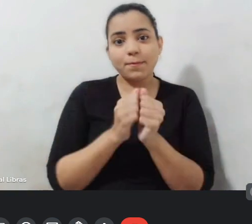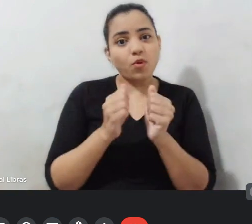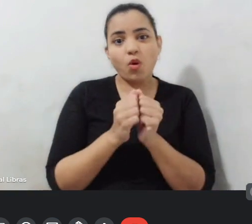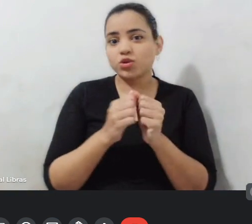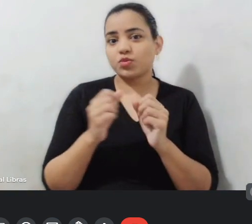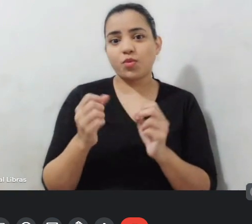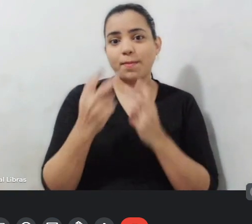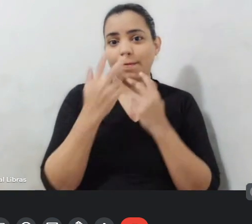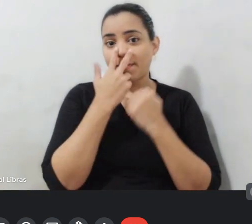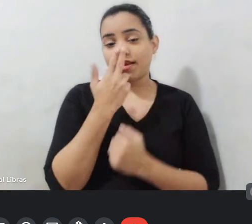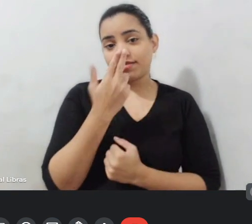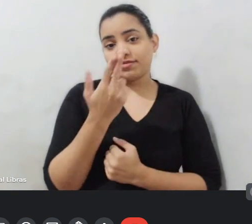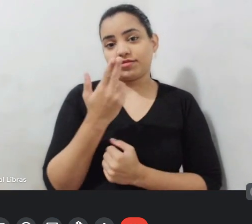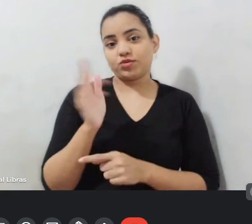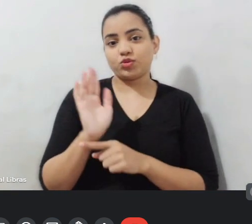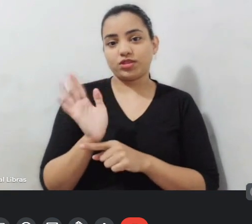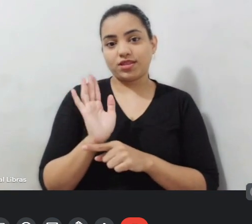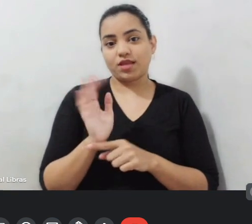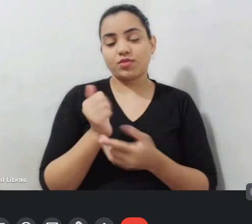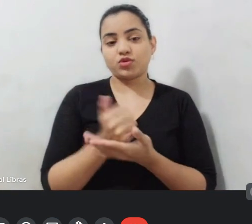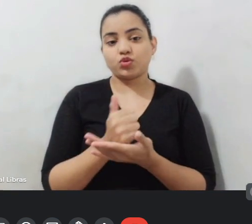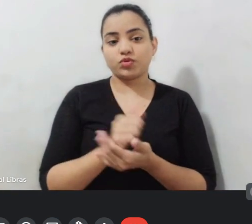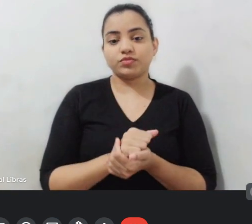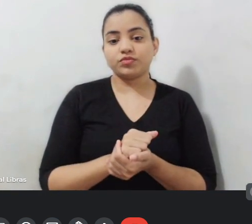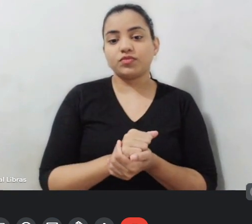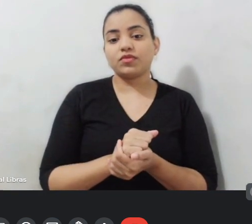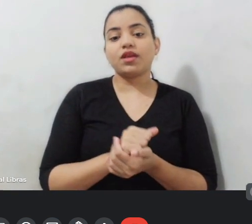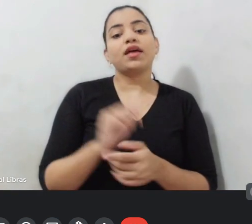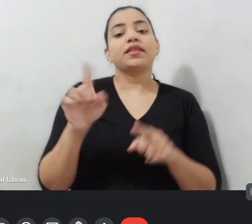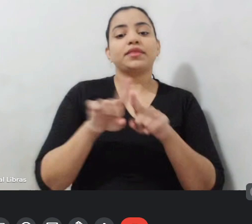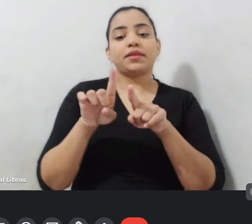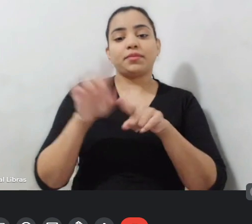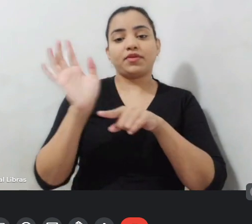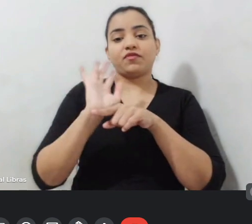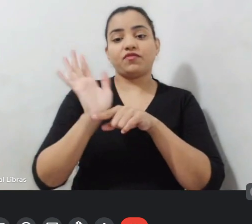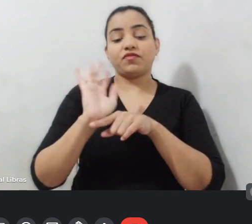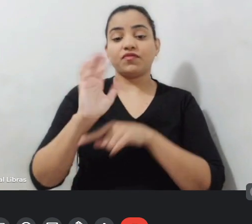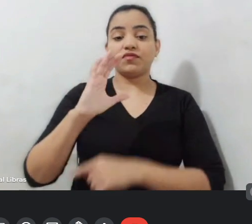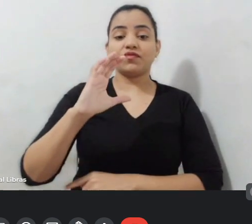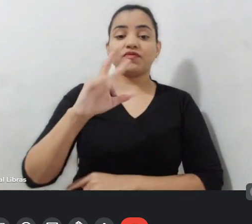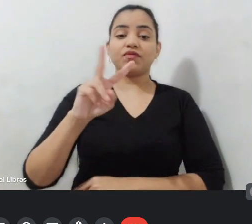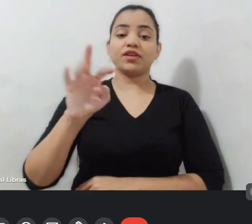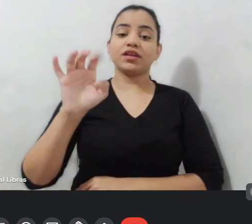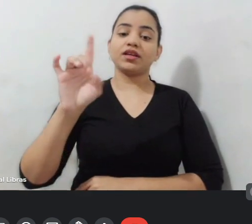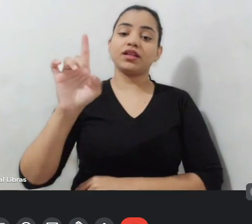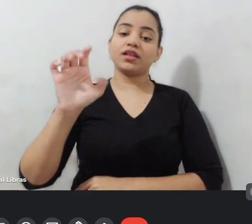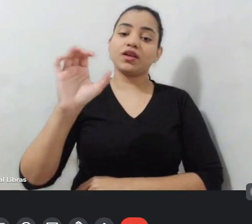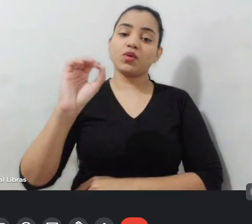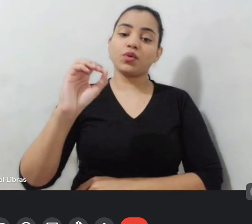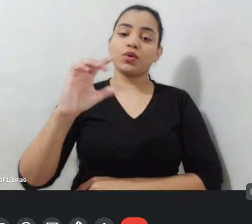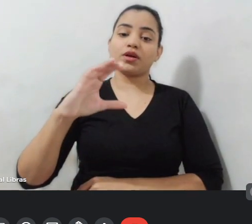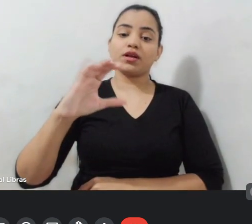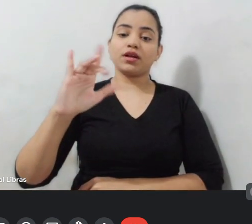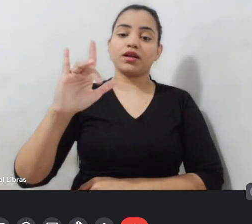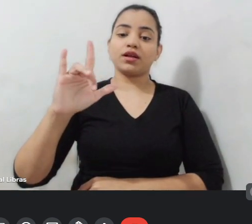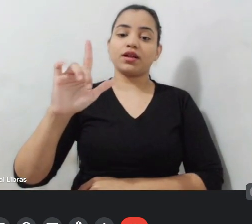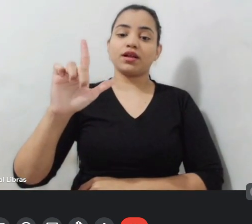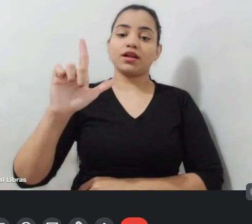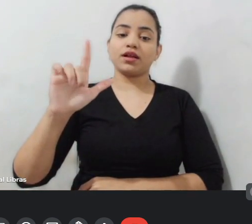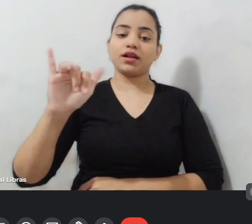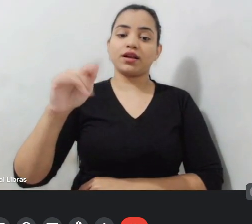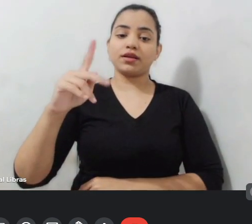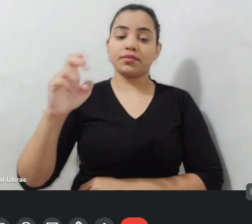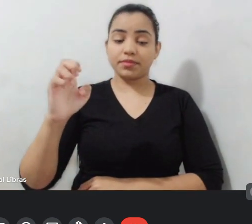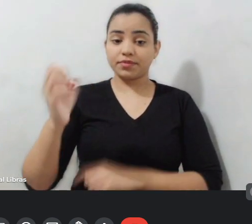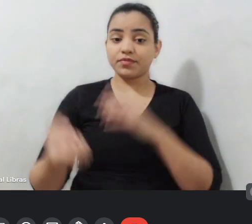Videoclipes, também abraçou. Lembrando que o videoclipes, ele nasce junto com o cinema. os filmes que eram os filmes